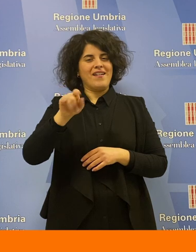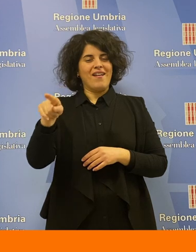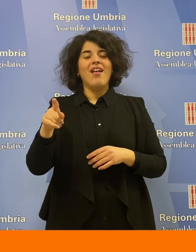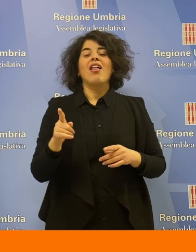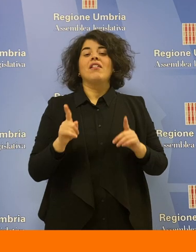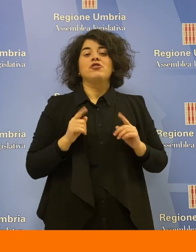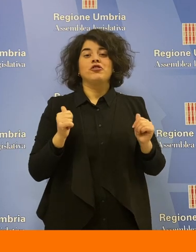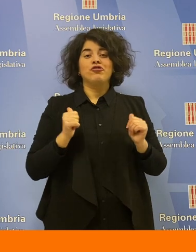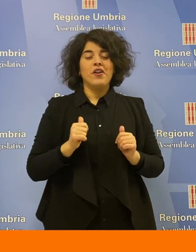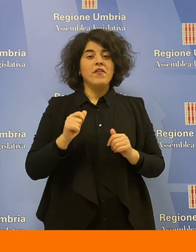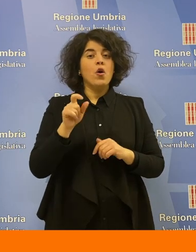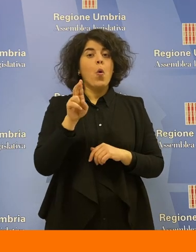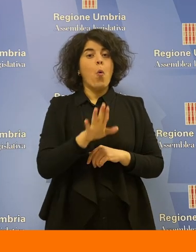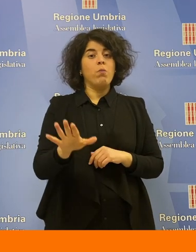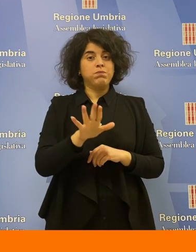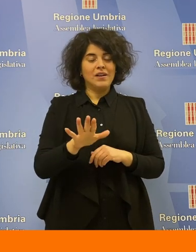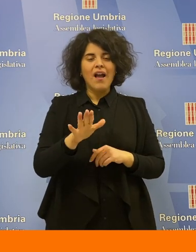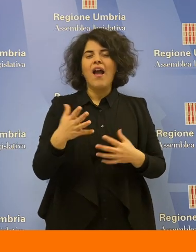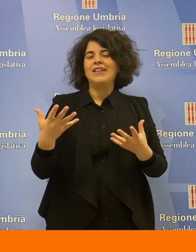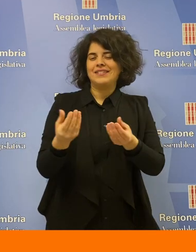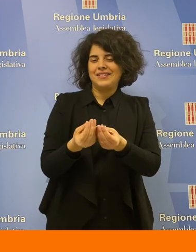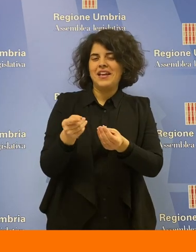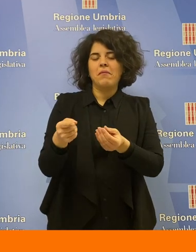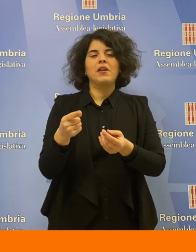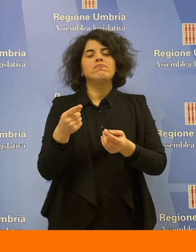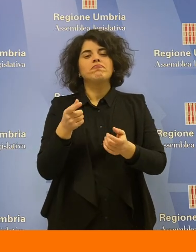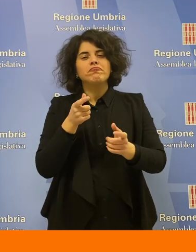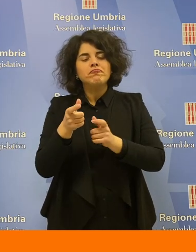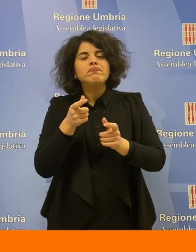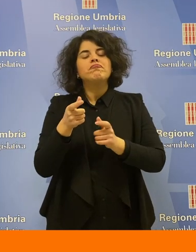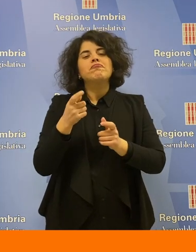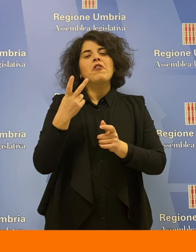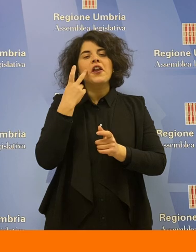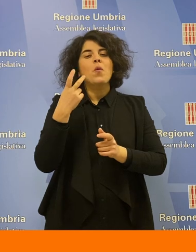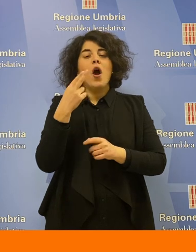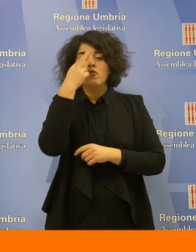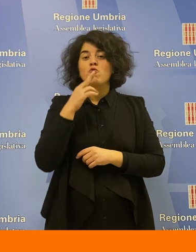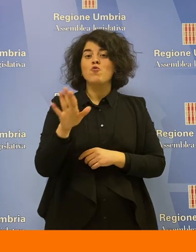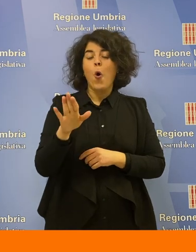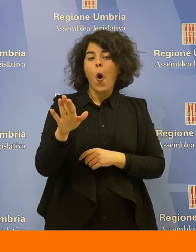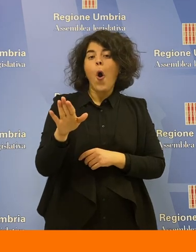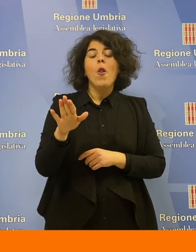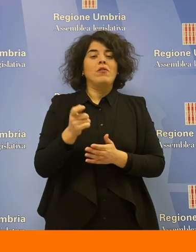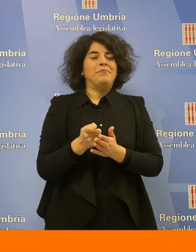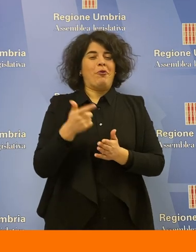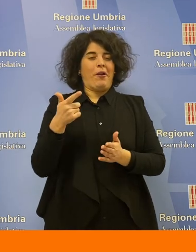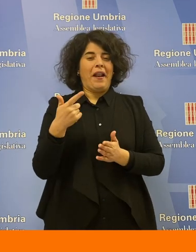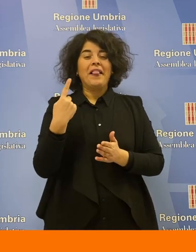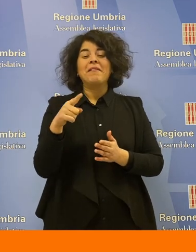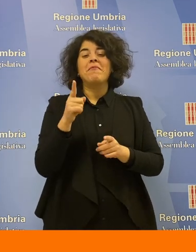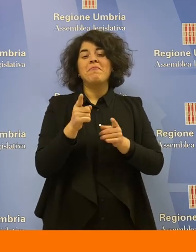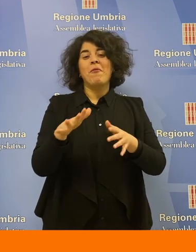Umbria. Con lui parleremo del suo ruolo perché è importante per la popolazione, quindi per voi che ci state